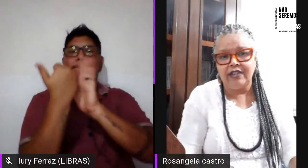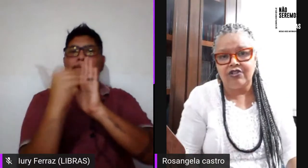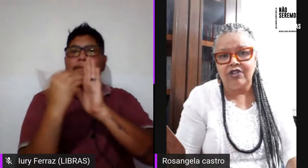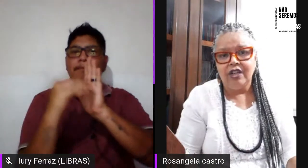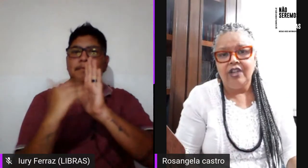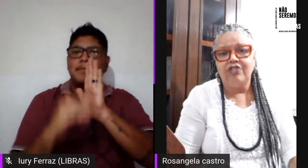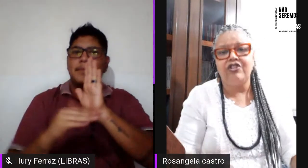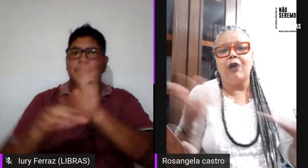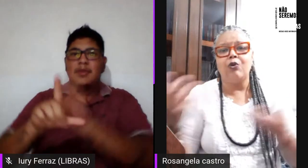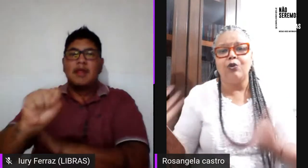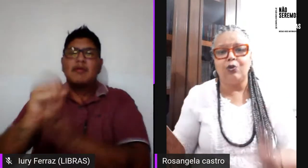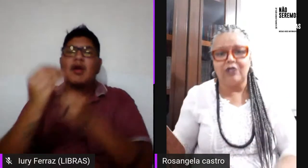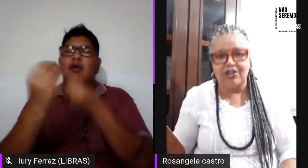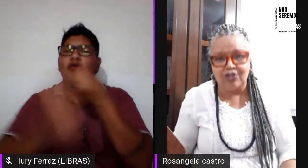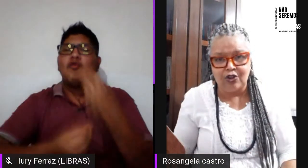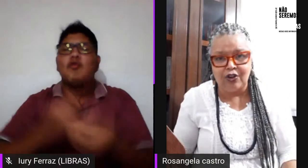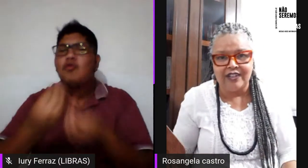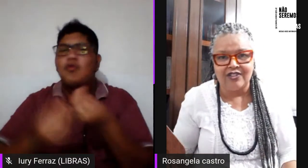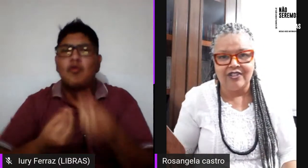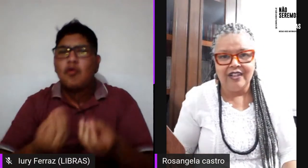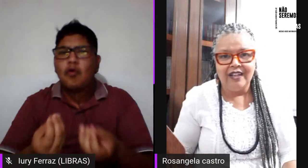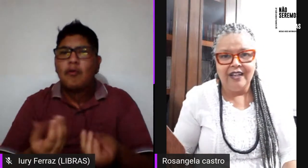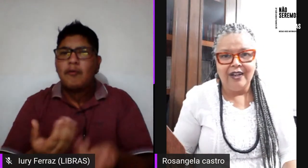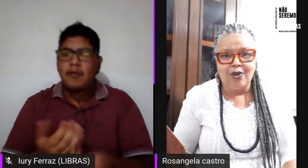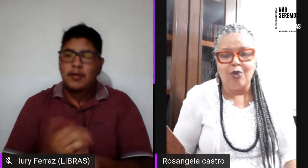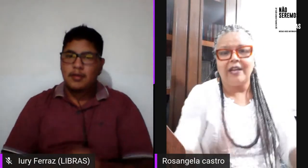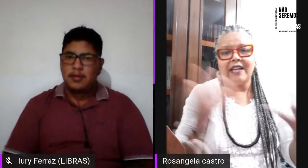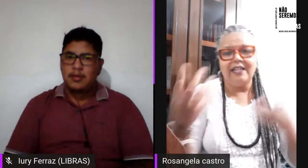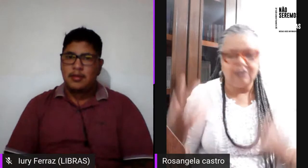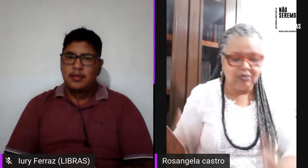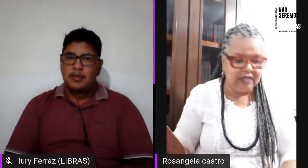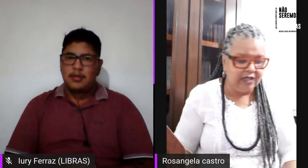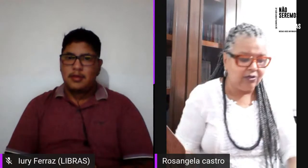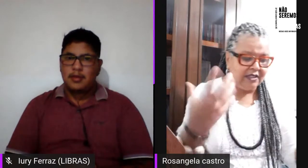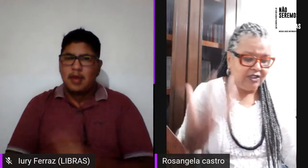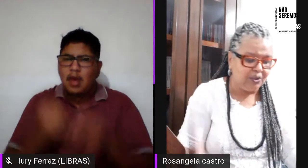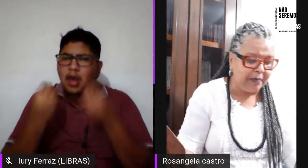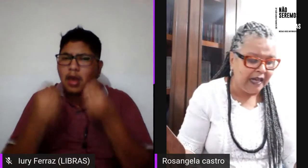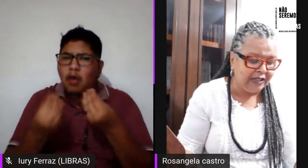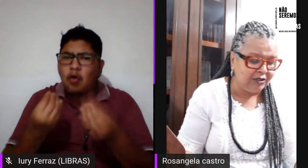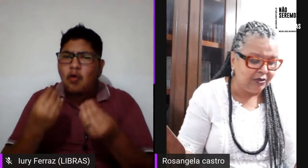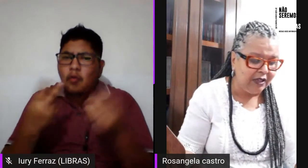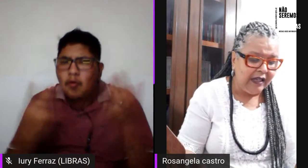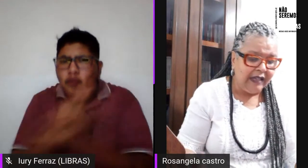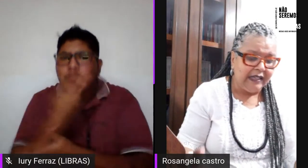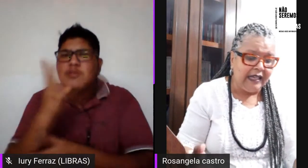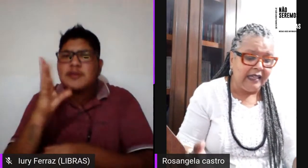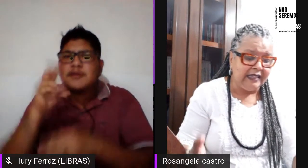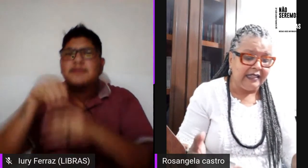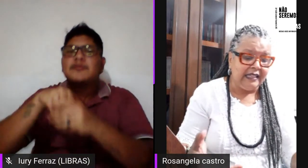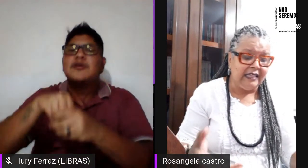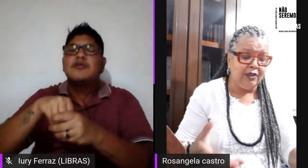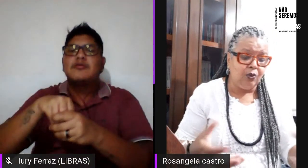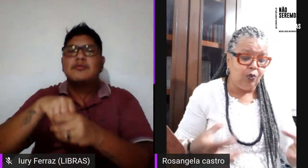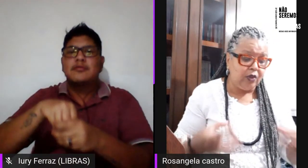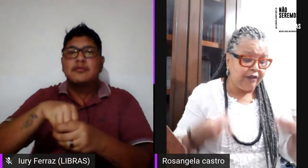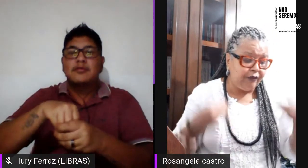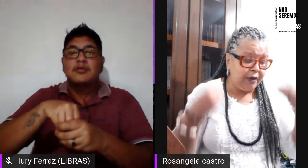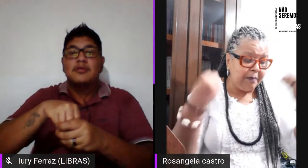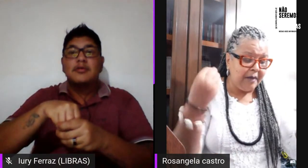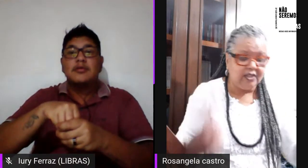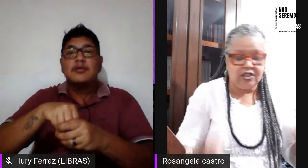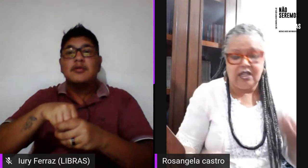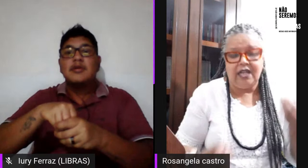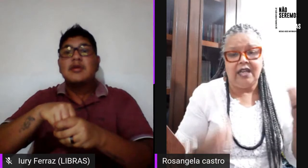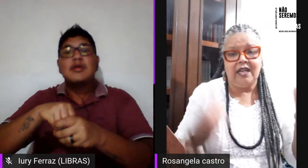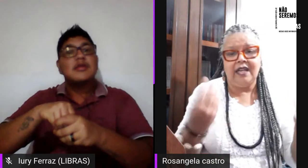usuárias de álcool e outras drogas, como que era isso dentro desse espaço, e o que